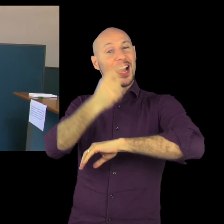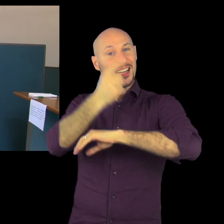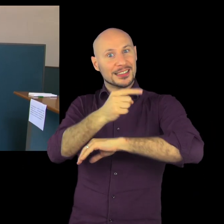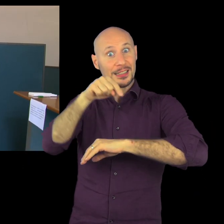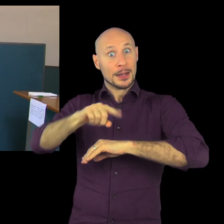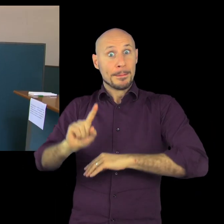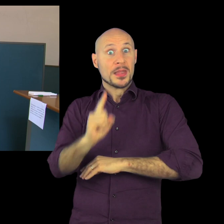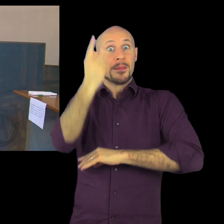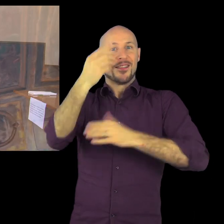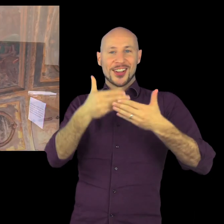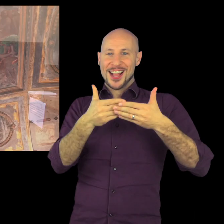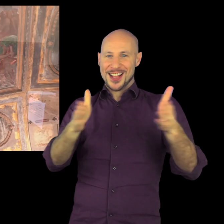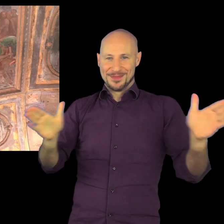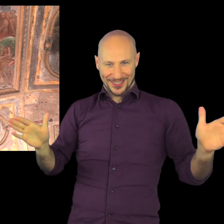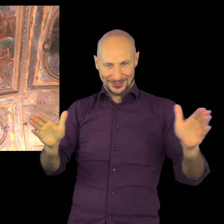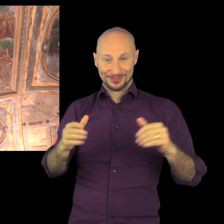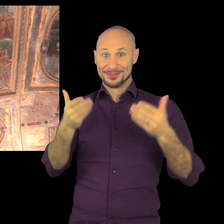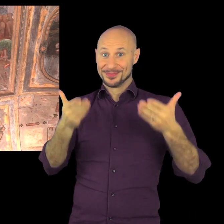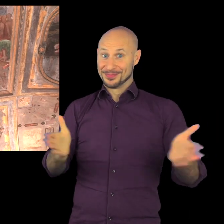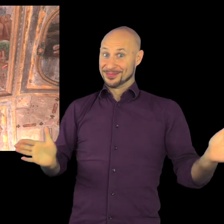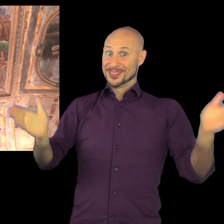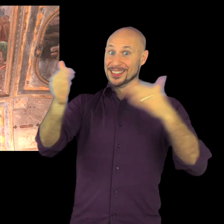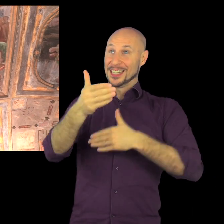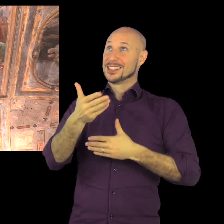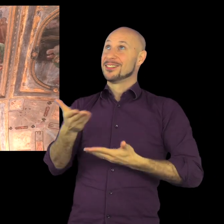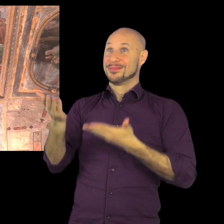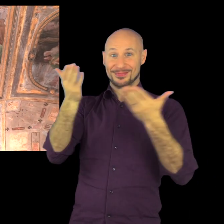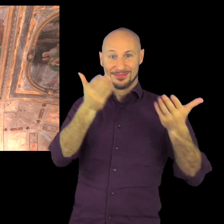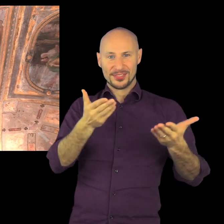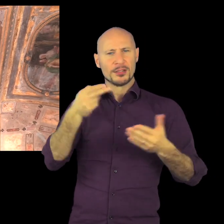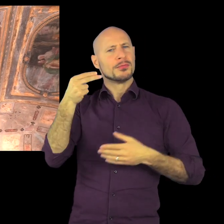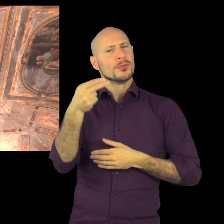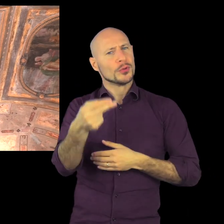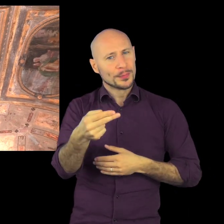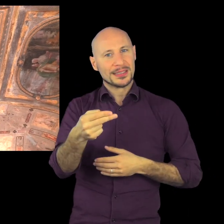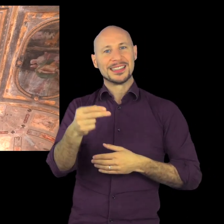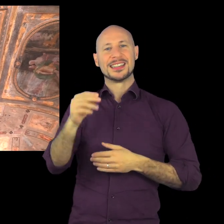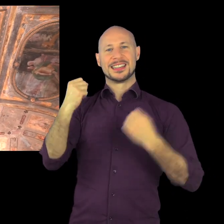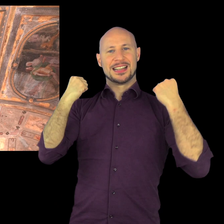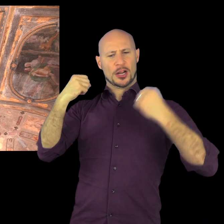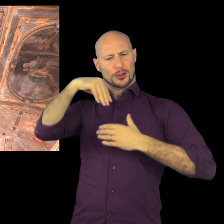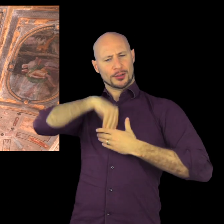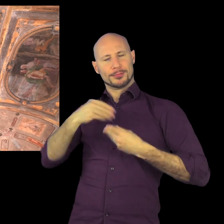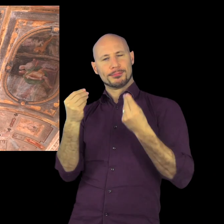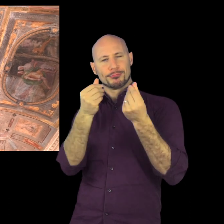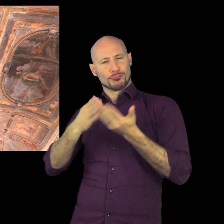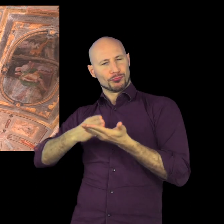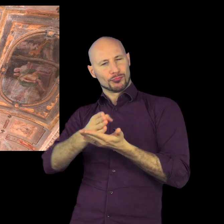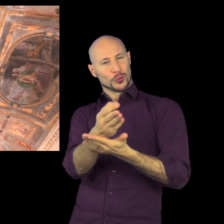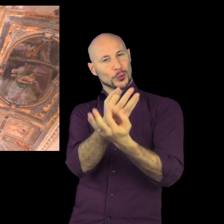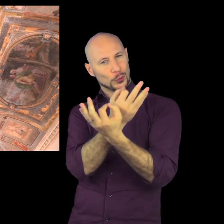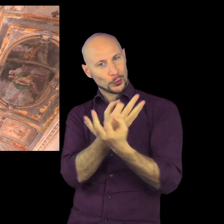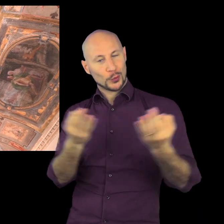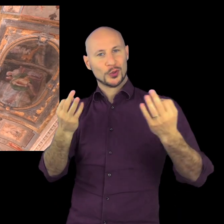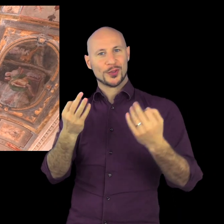durante l'edizione dei Rolly Days. Ci troviamo nella sala definita come sala delle scelte virtuose di un eroe,